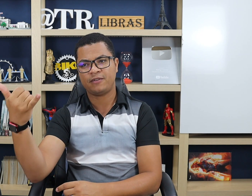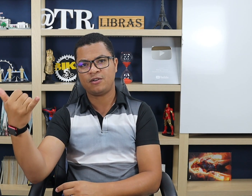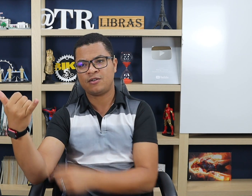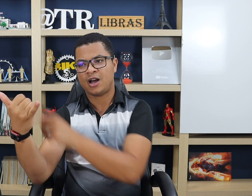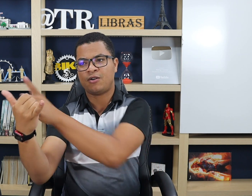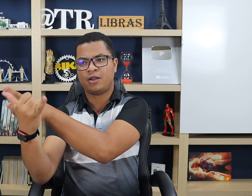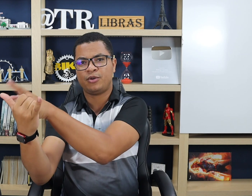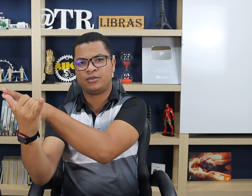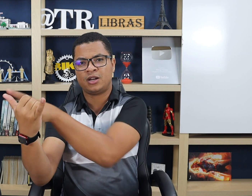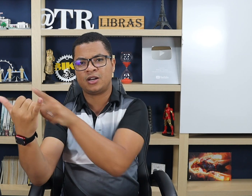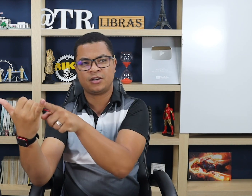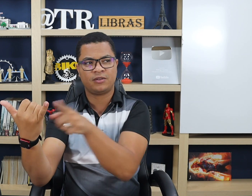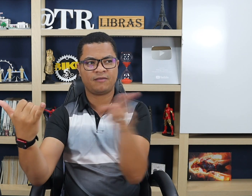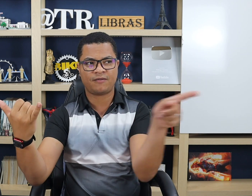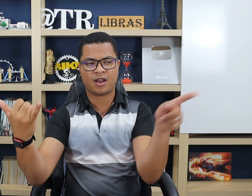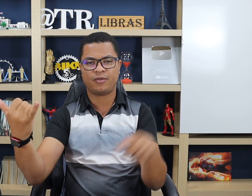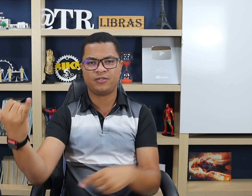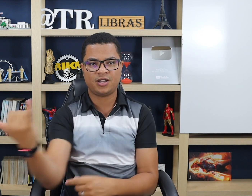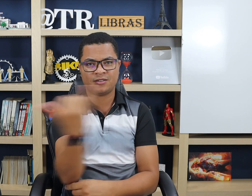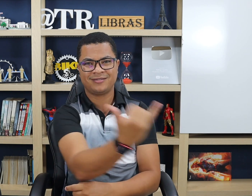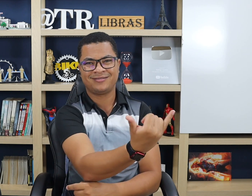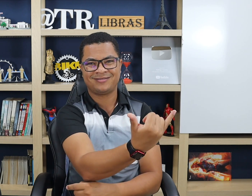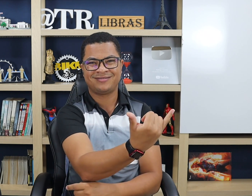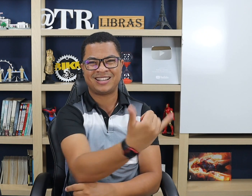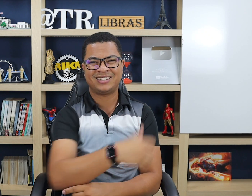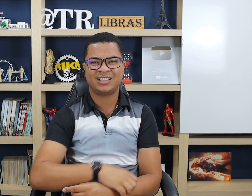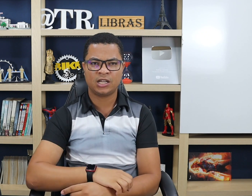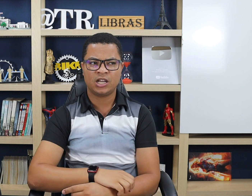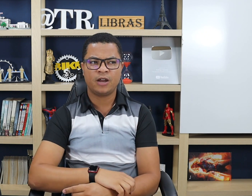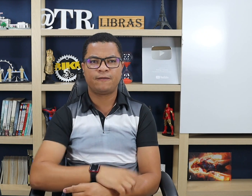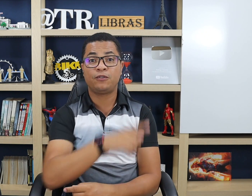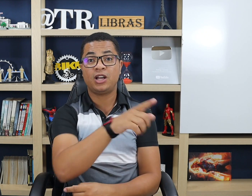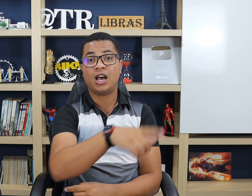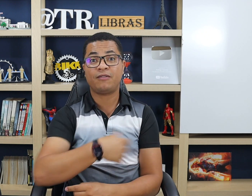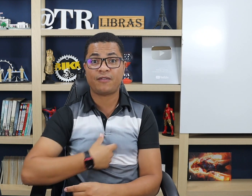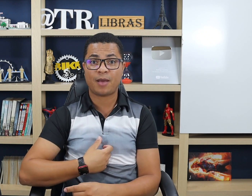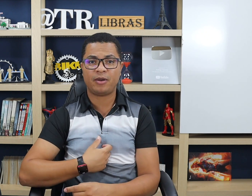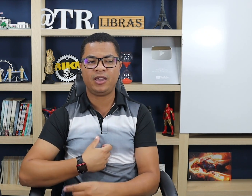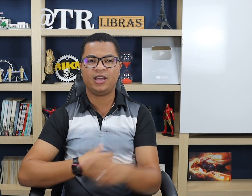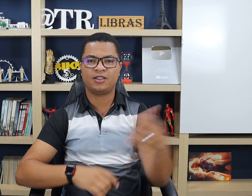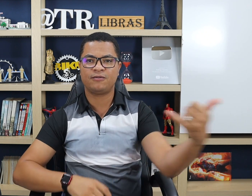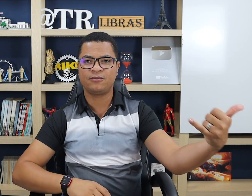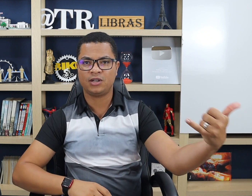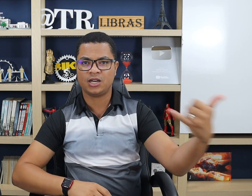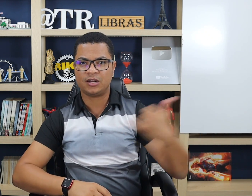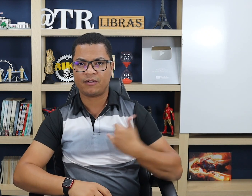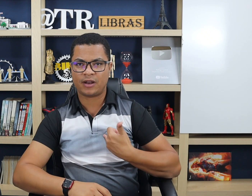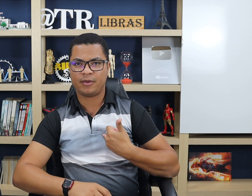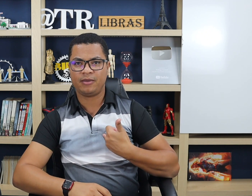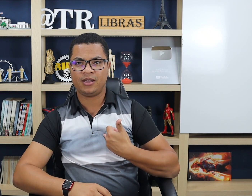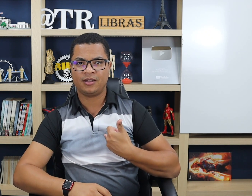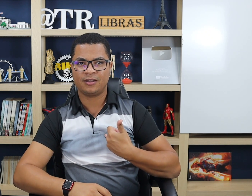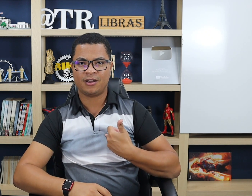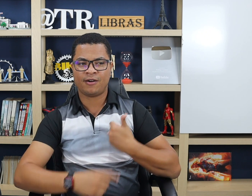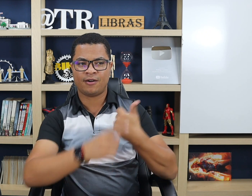virou. Agora é Beltrano que vai falar pra fulano, né? Fulano vai falar pra mim? Então, fulano vai falar pra mim. Ó,